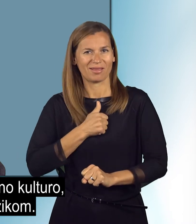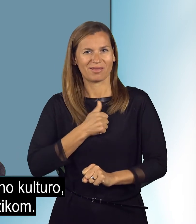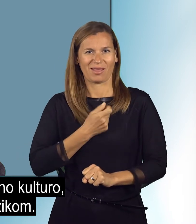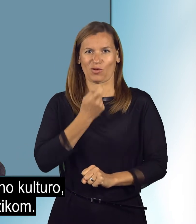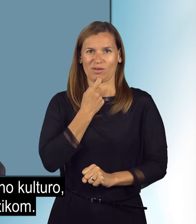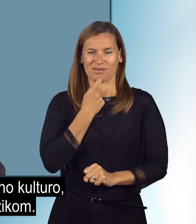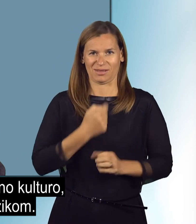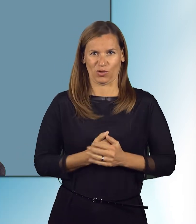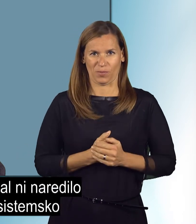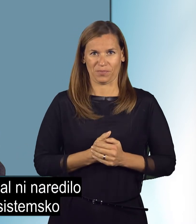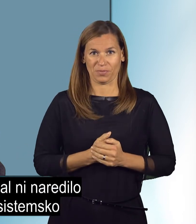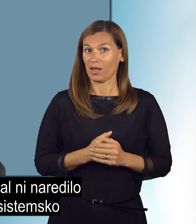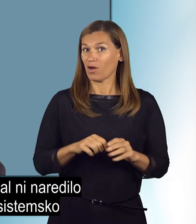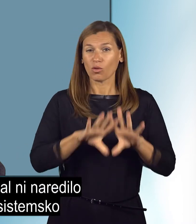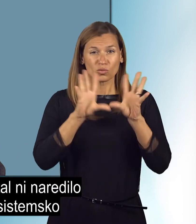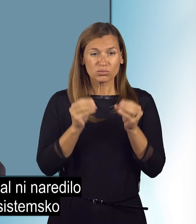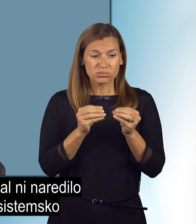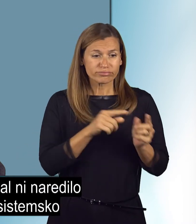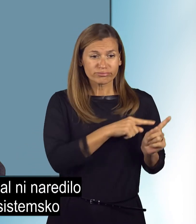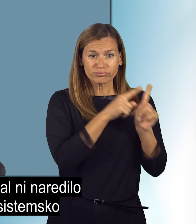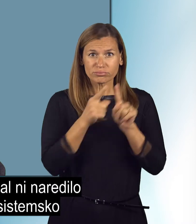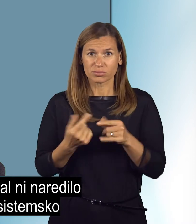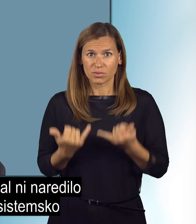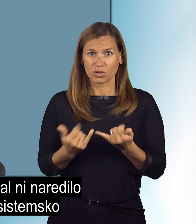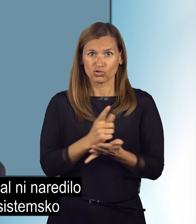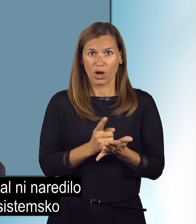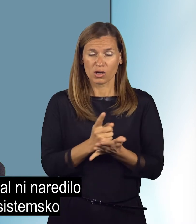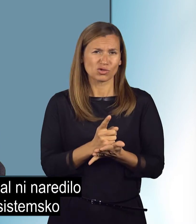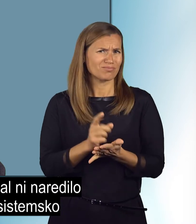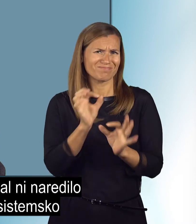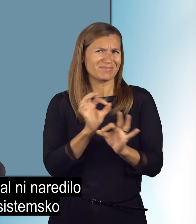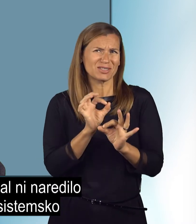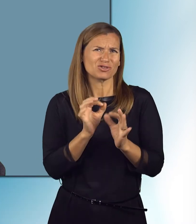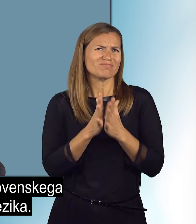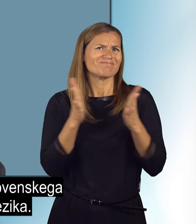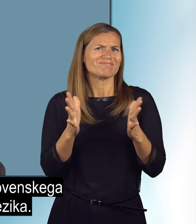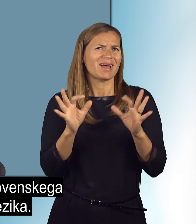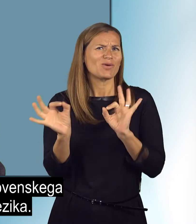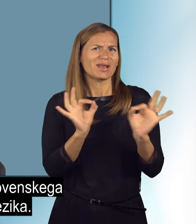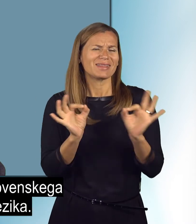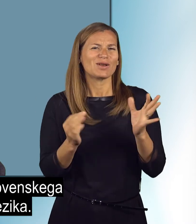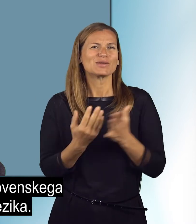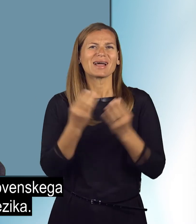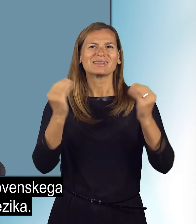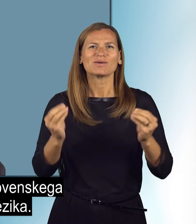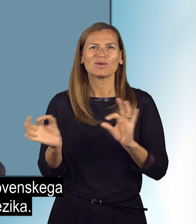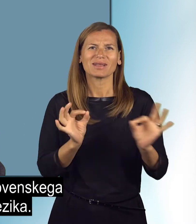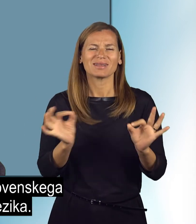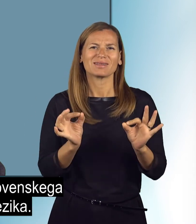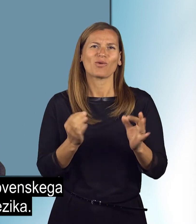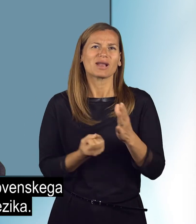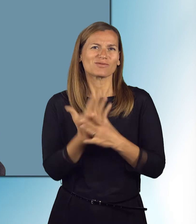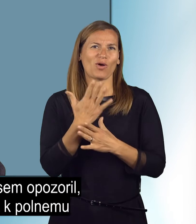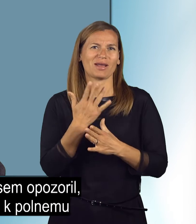jezikom. V vsem tem času se žal ni naredilo nič bistvenega za sistemsko ureditev razvoja slovenskega znakovnega